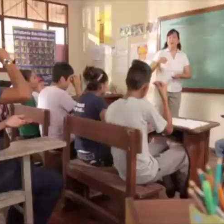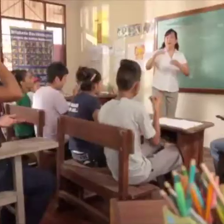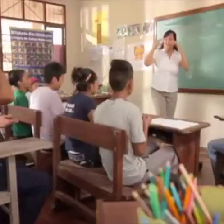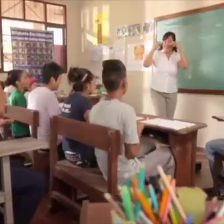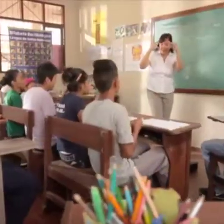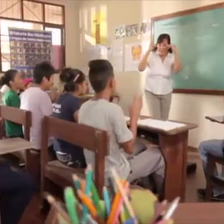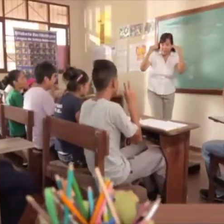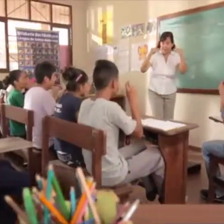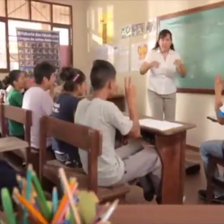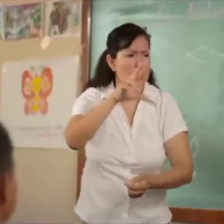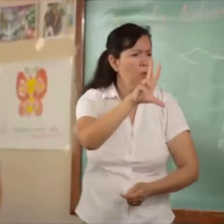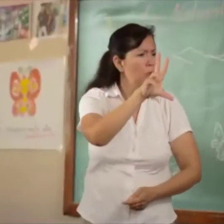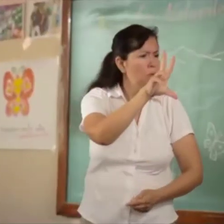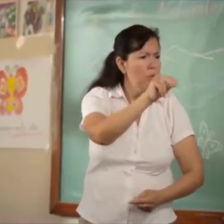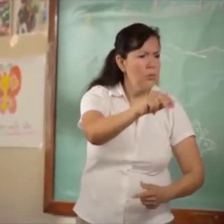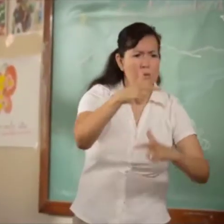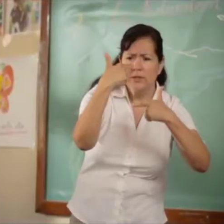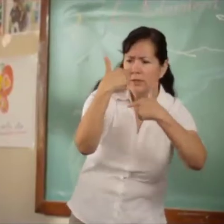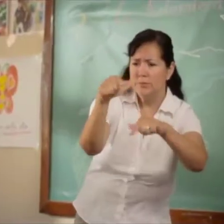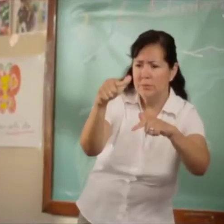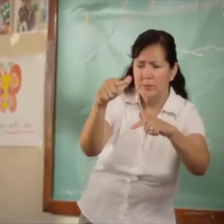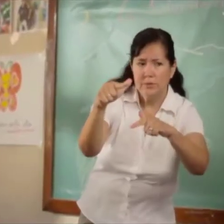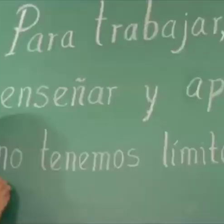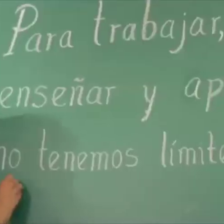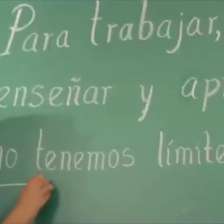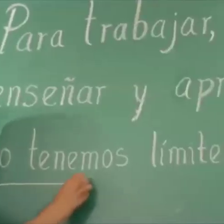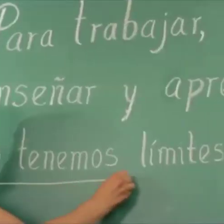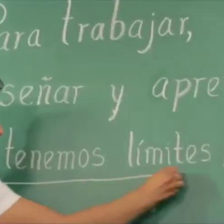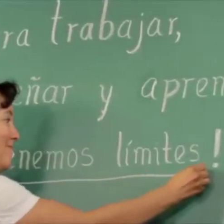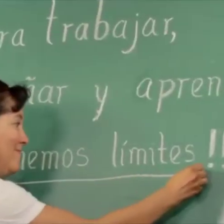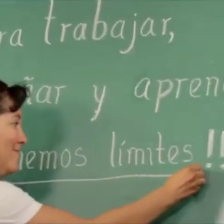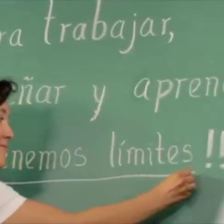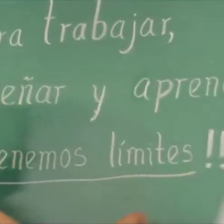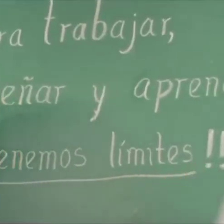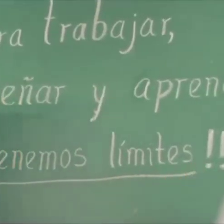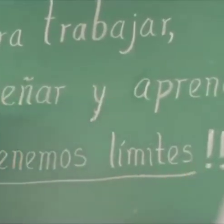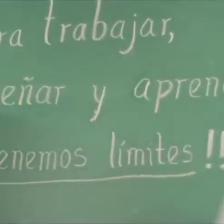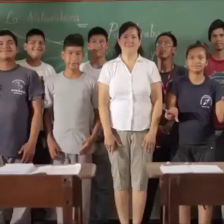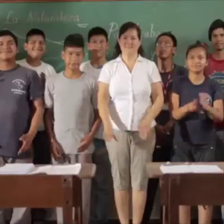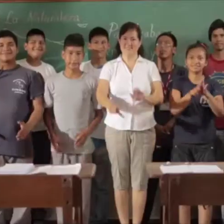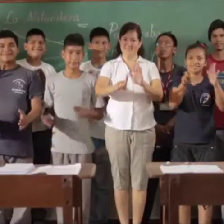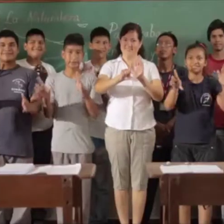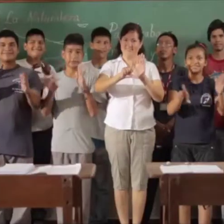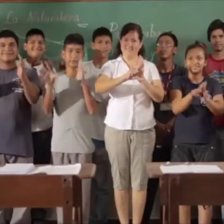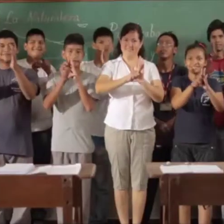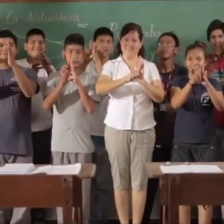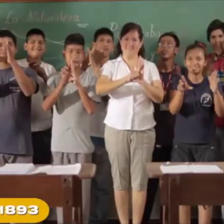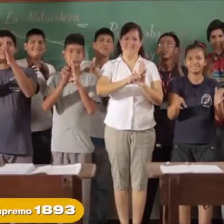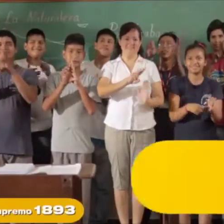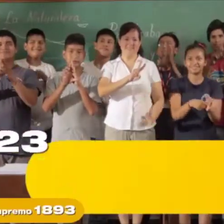Para trabajar, enseñar y aprender, no tenemos límites. Con la ley